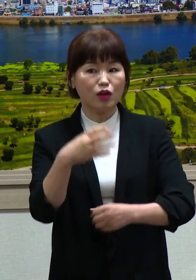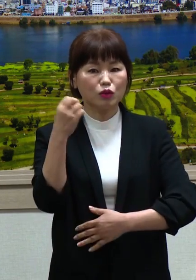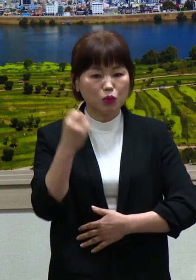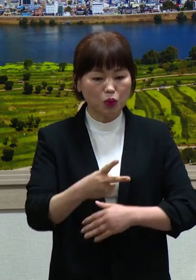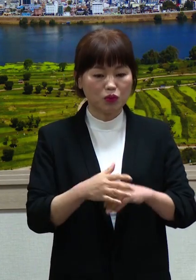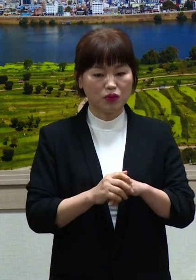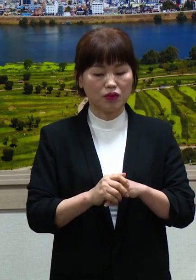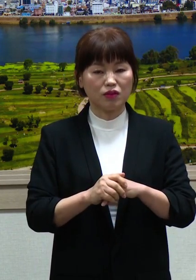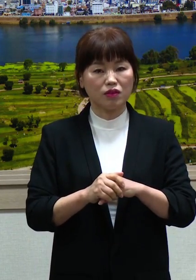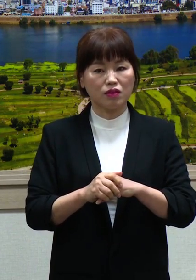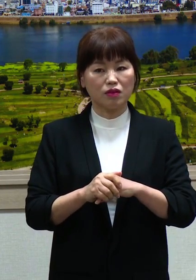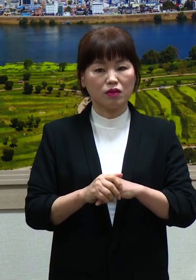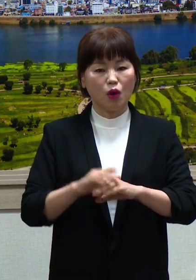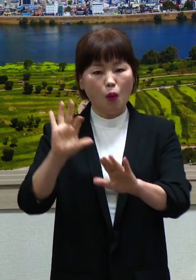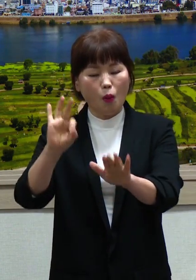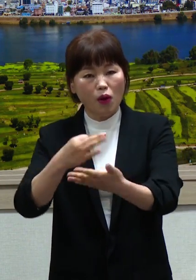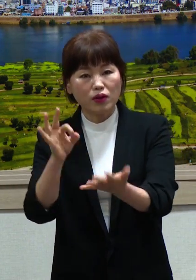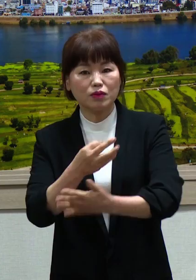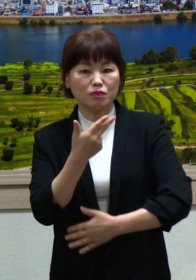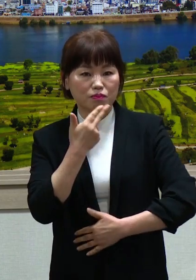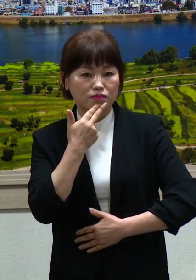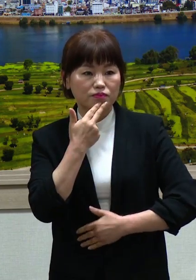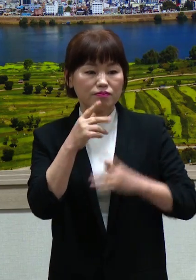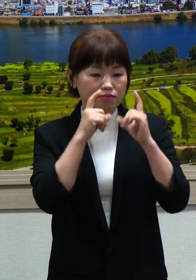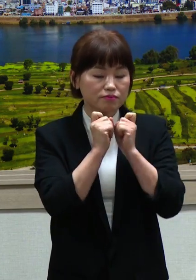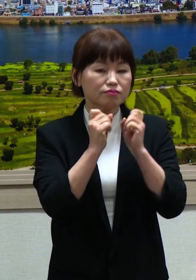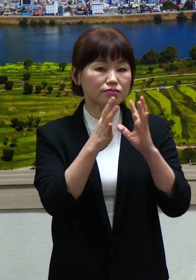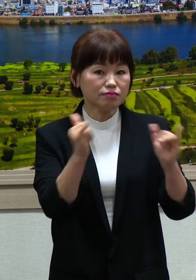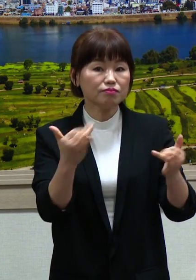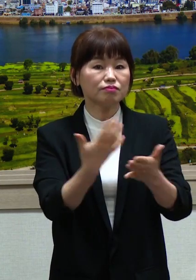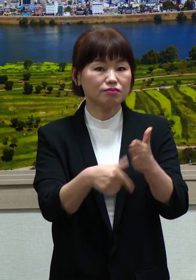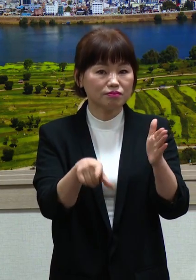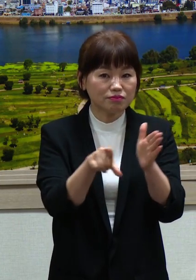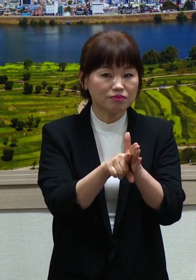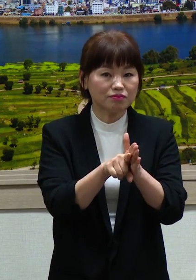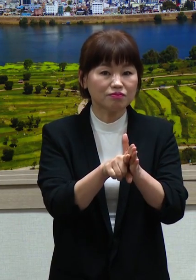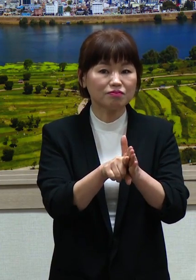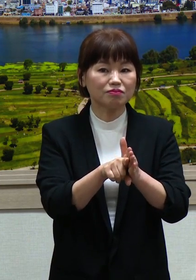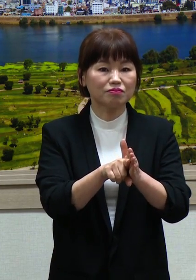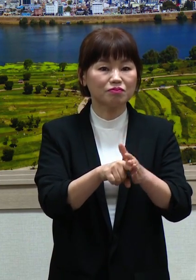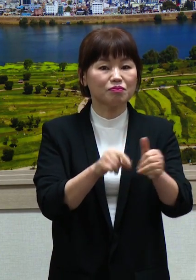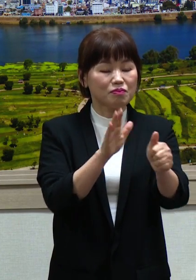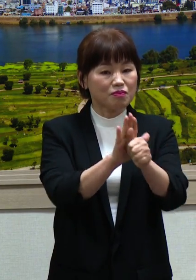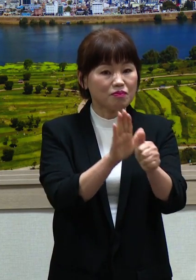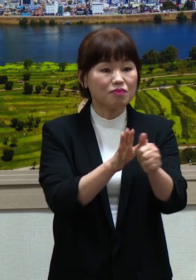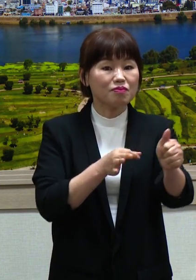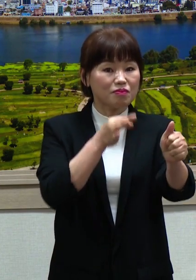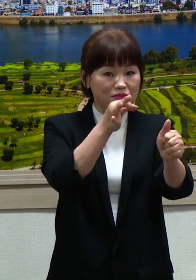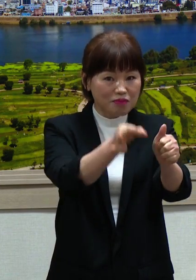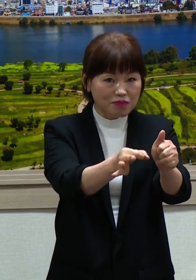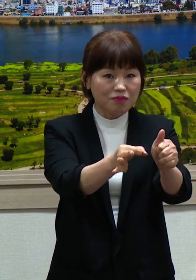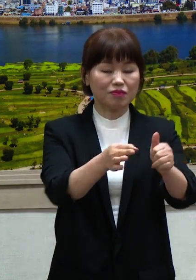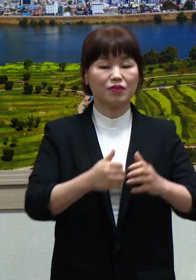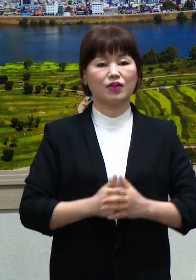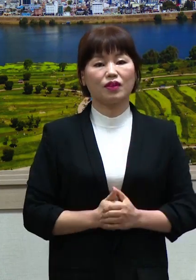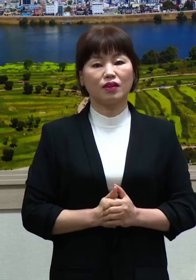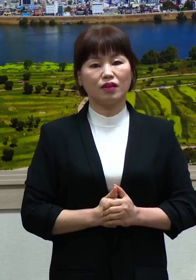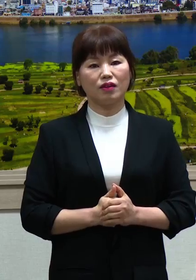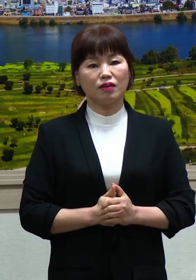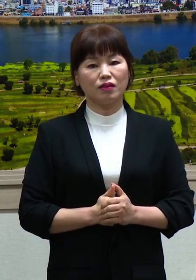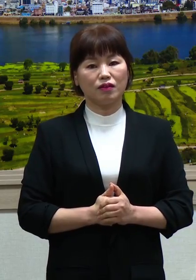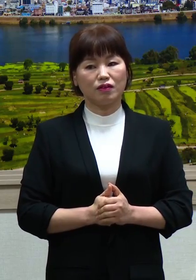중위소득 150% 미이할인 문화예술인에 대한 재난지원금이 지급됩니다.